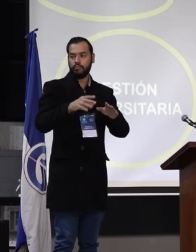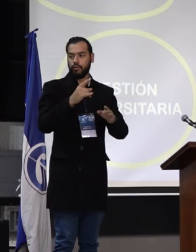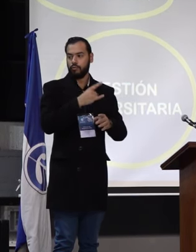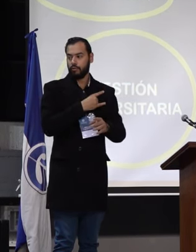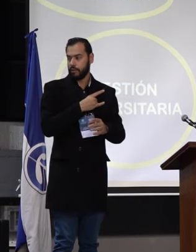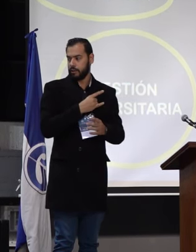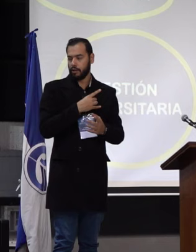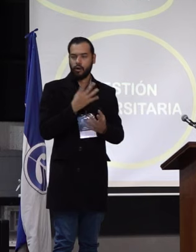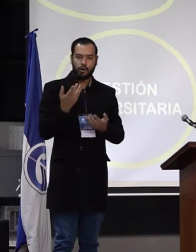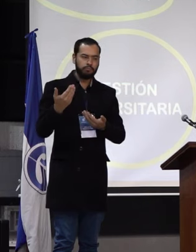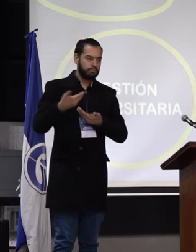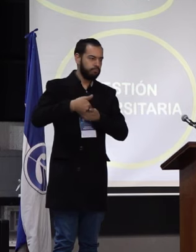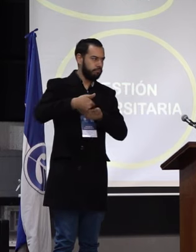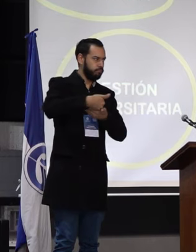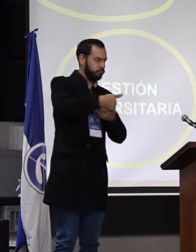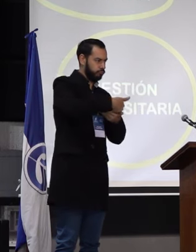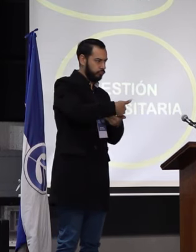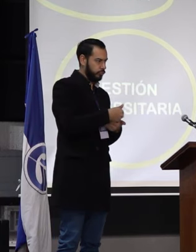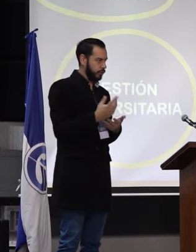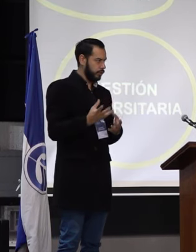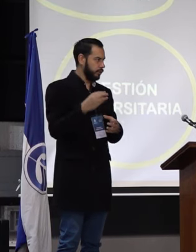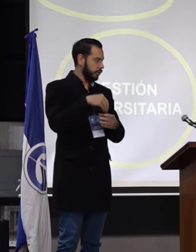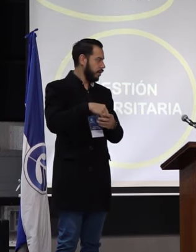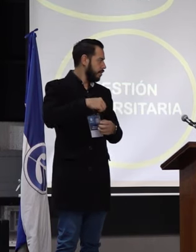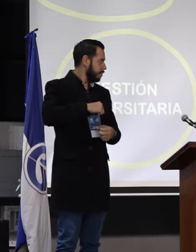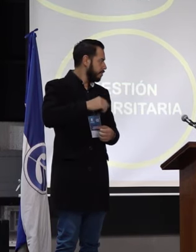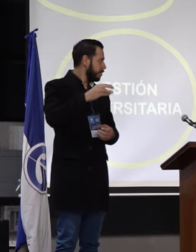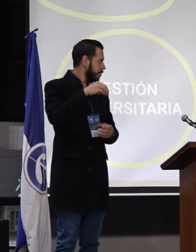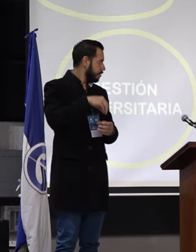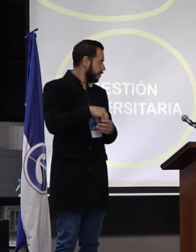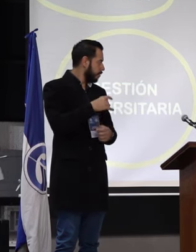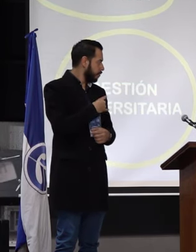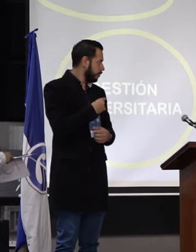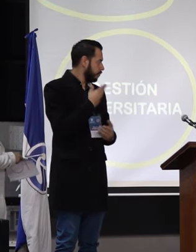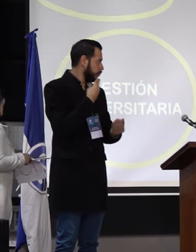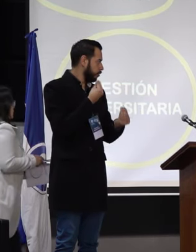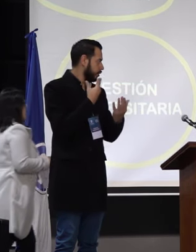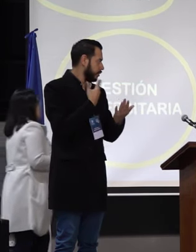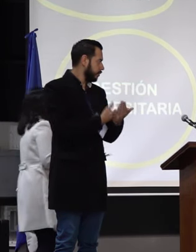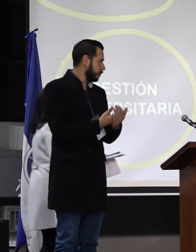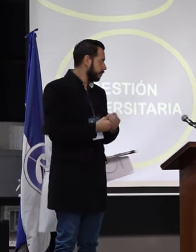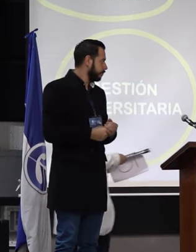demandas, pues que hoy son más urgentes dentro de la institución. Muchas gracias.